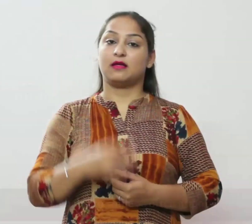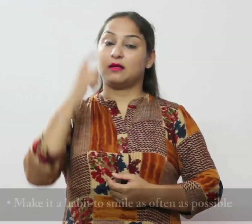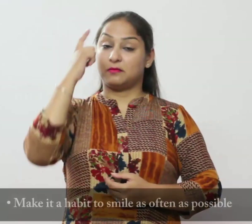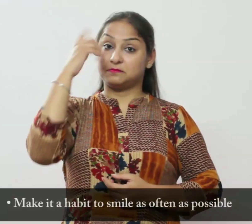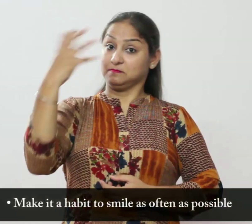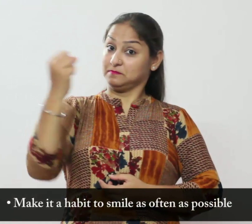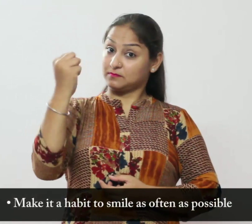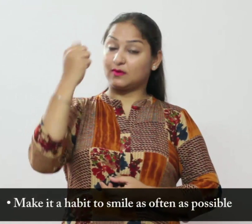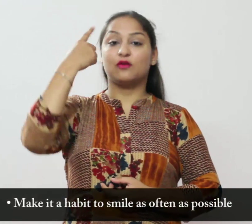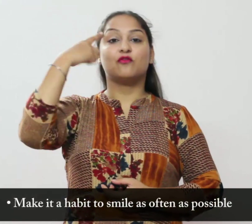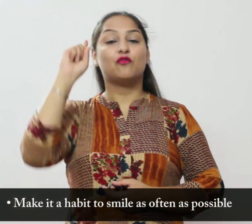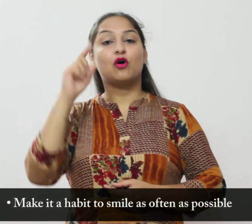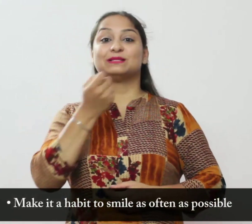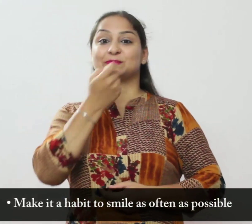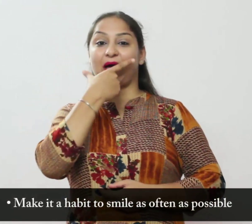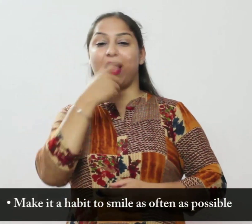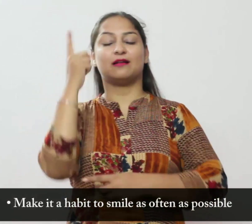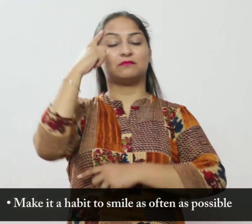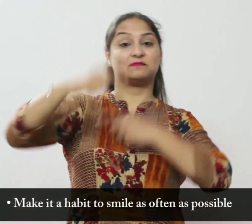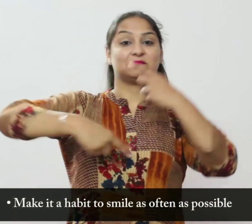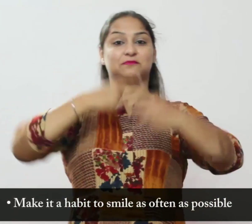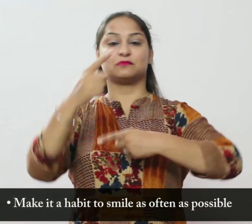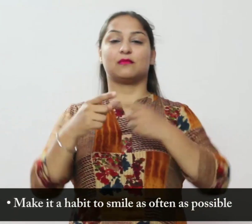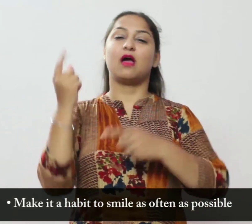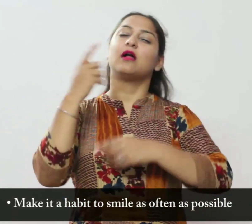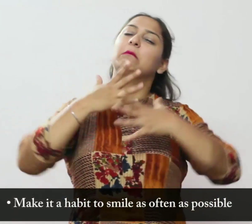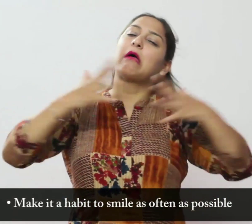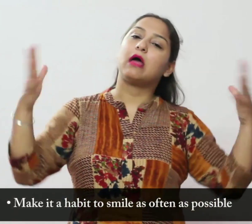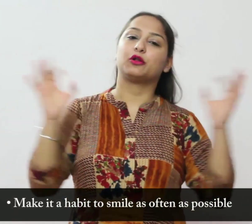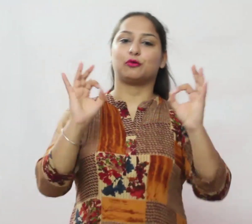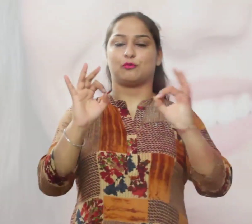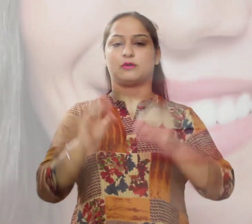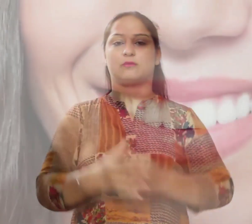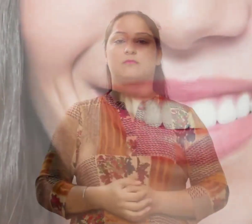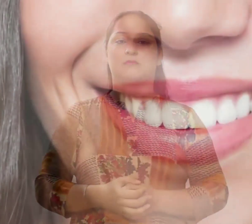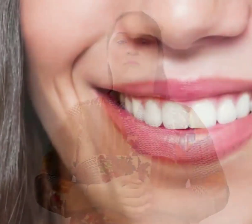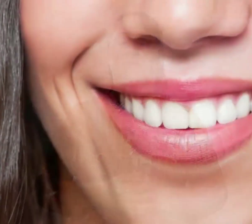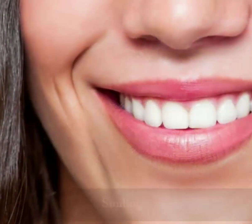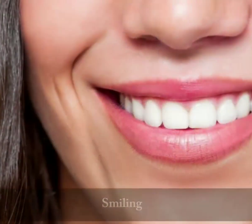जितना हो सके स्माइल करने की आदत बनाए मुस्कुराते हुए